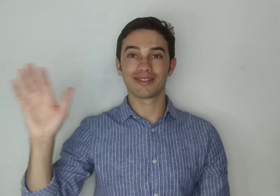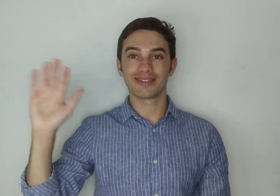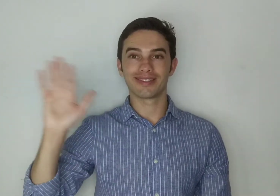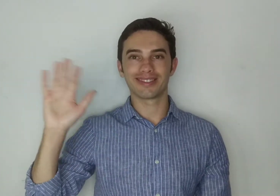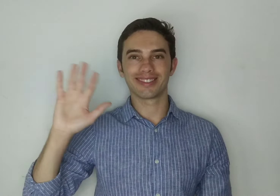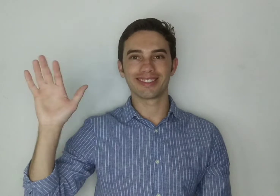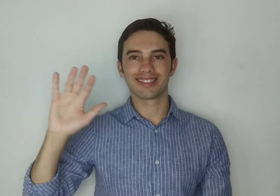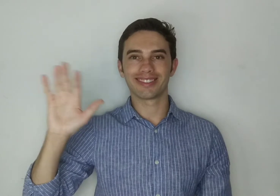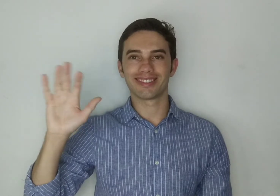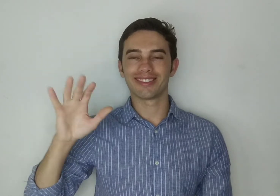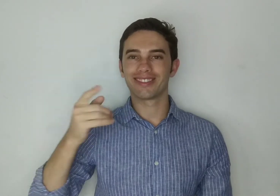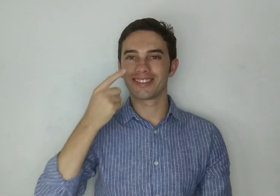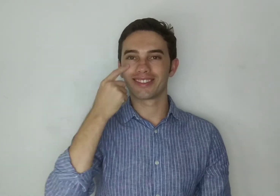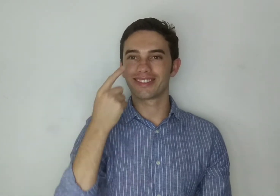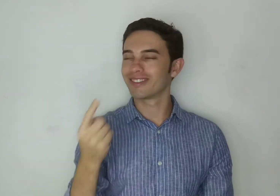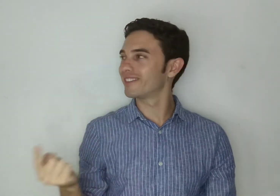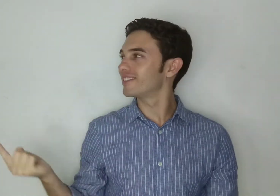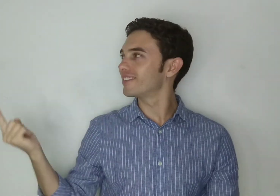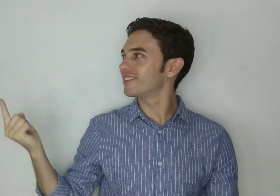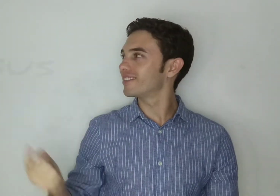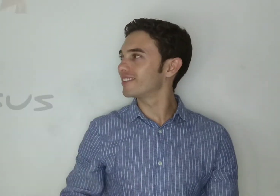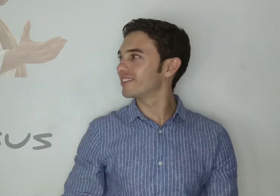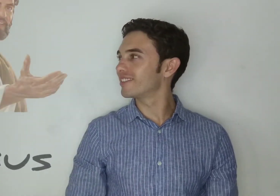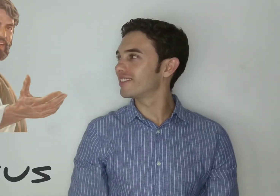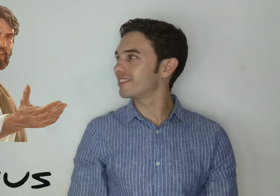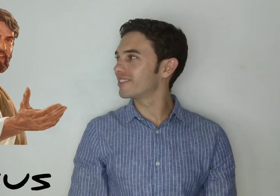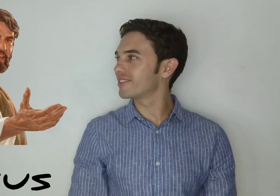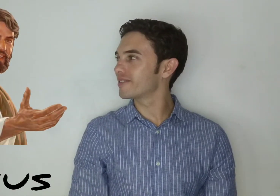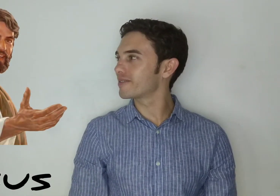Fala pessoal, vejam, Jesus.